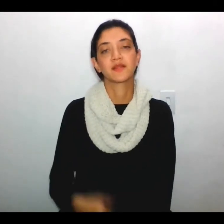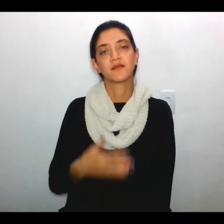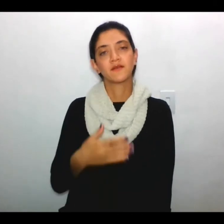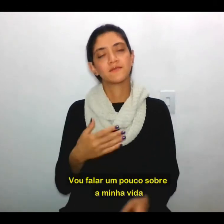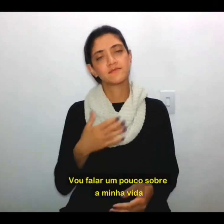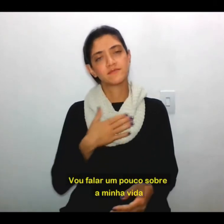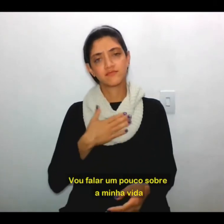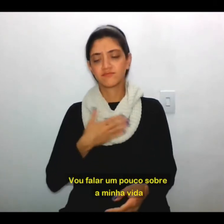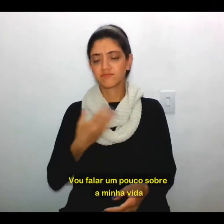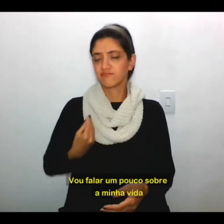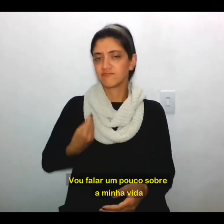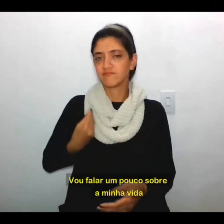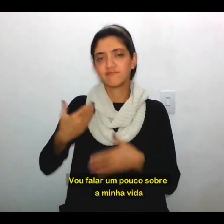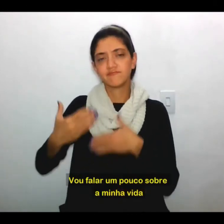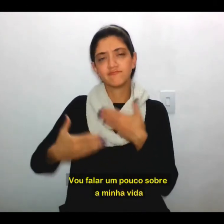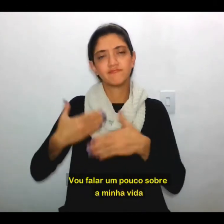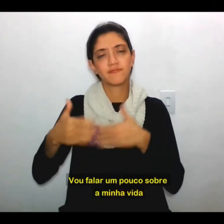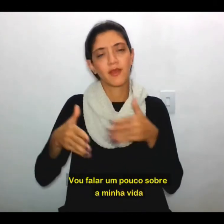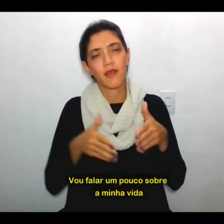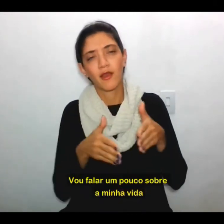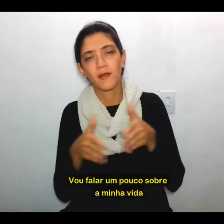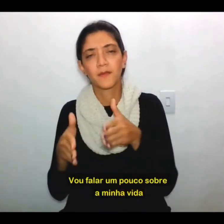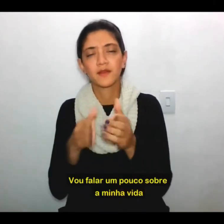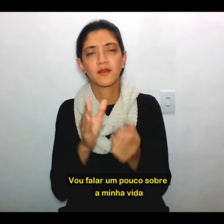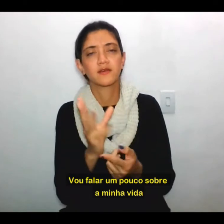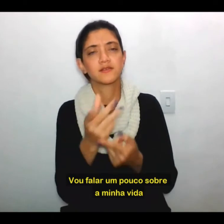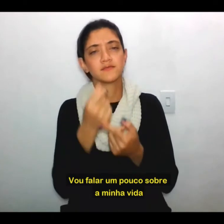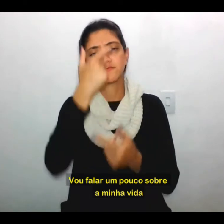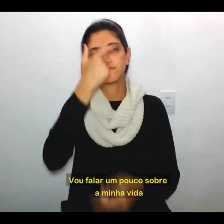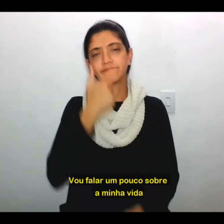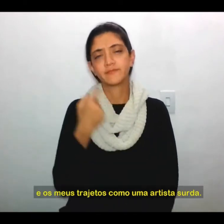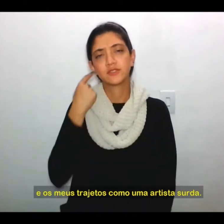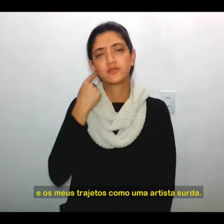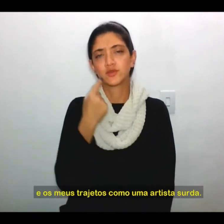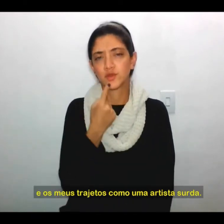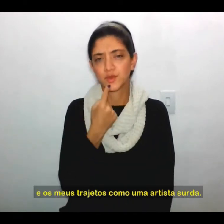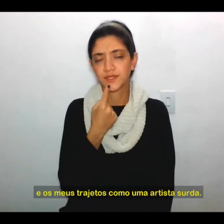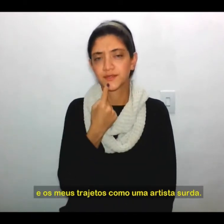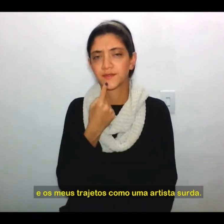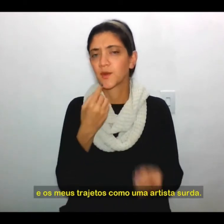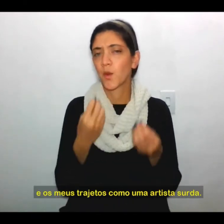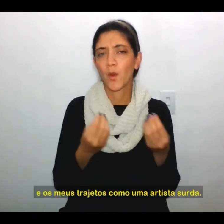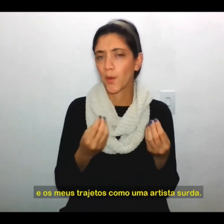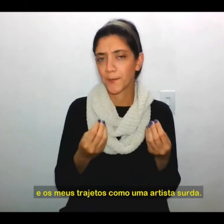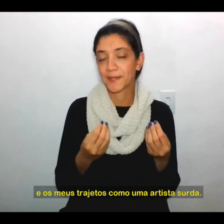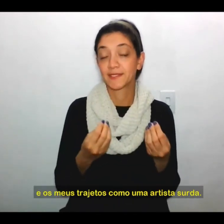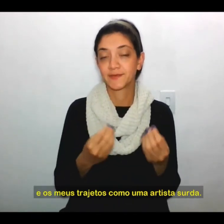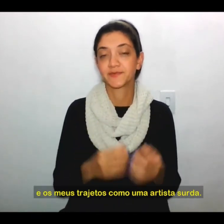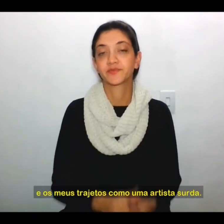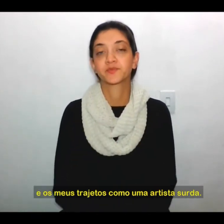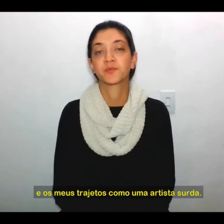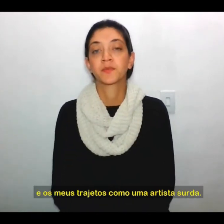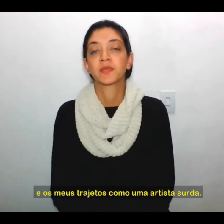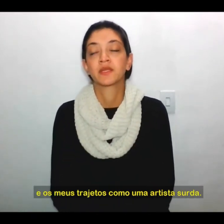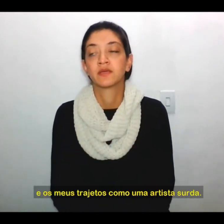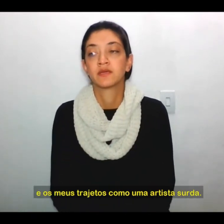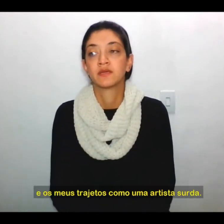Vou falar um pouco sobre a minha vida e os meus trajetos como uma artista surda.